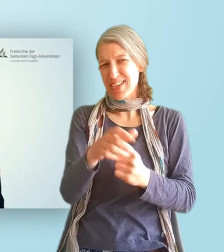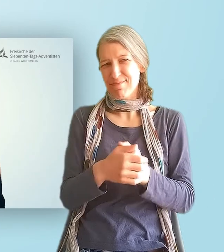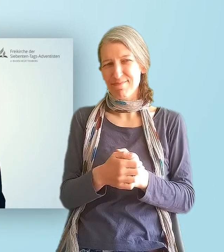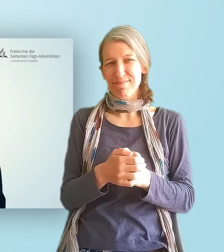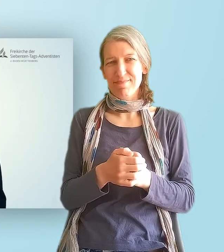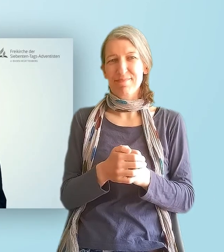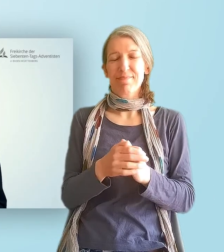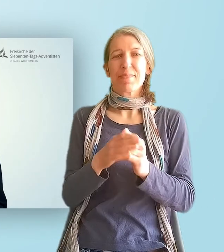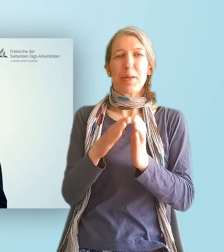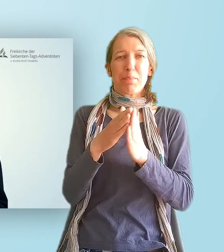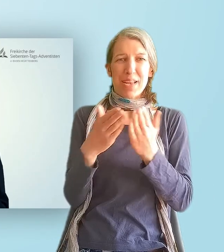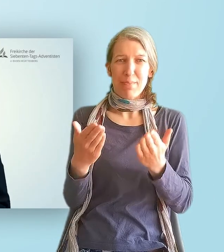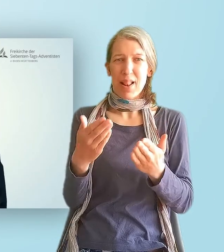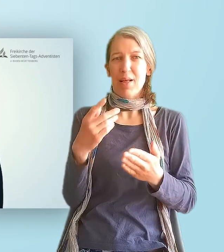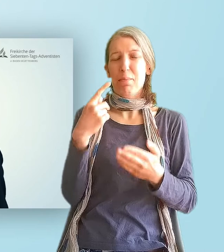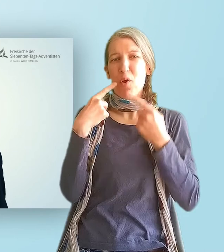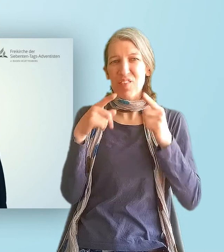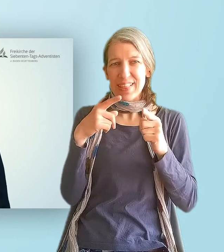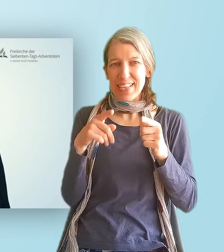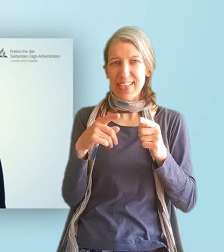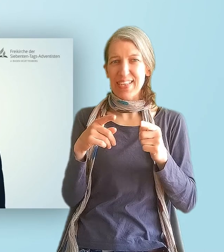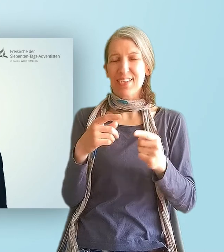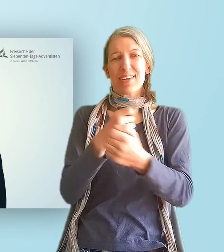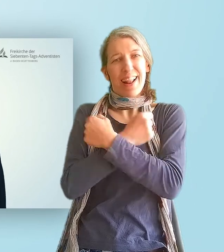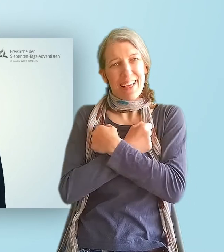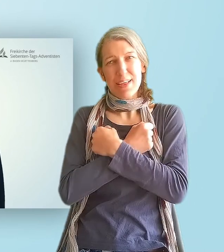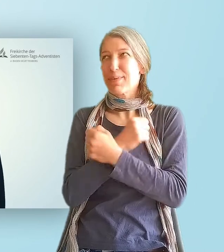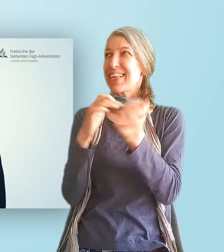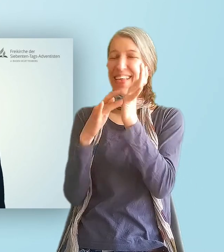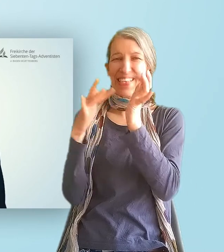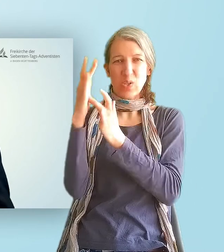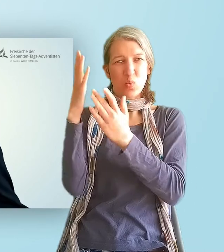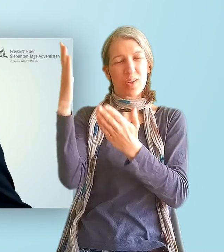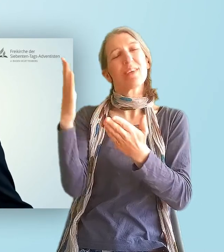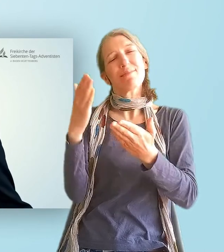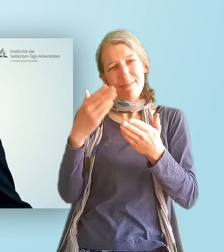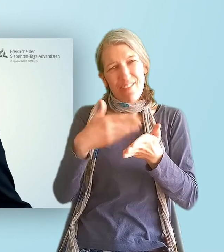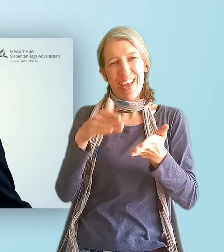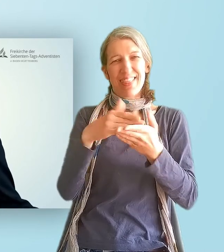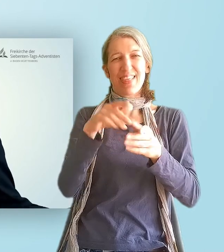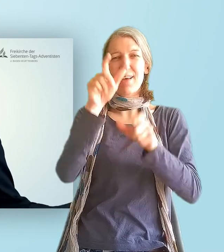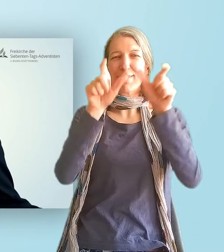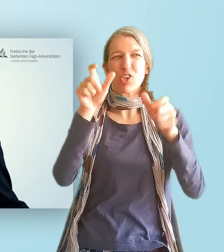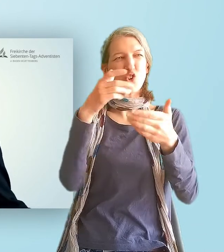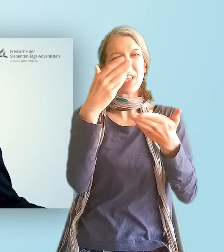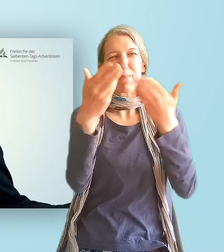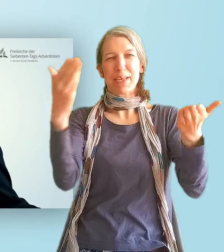Prophetie an andere Menschen weiterzugeben. Es gibt momentan Zeit, wir haben Zeit.